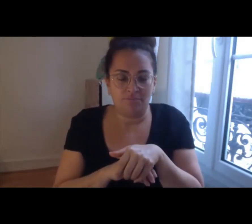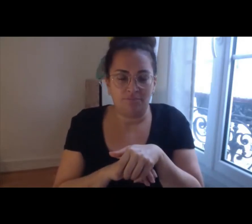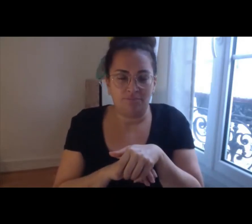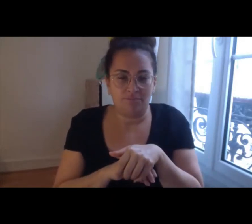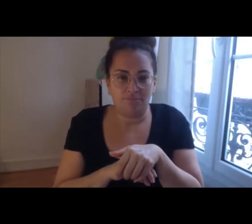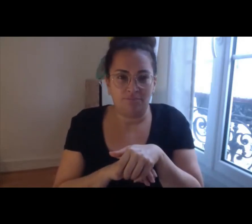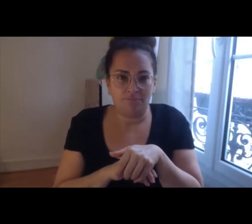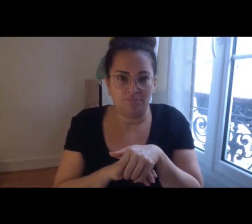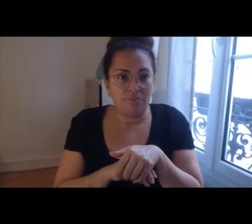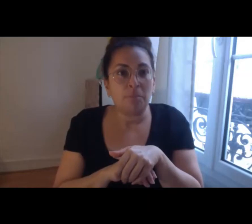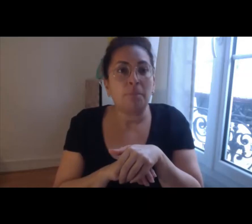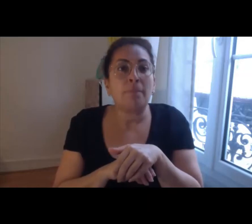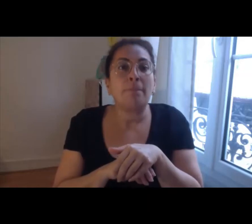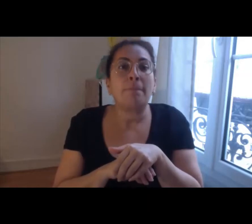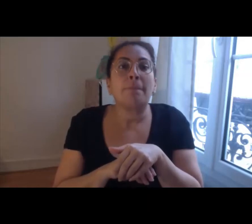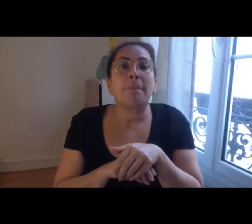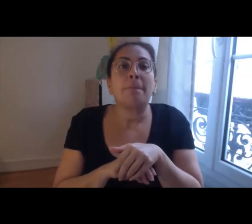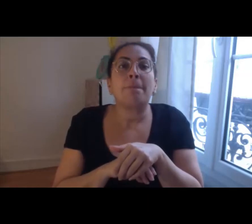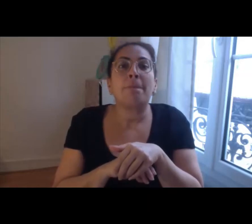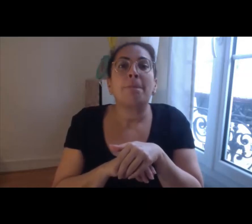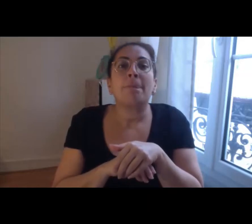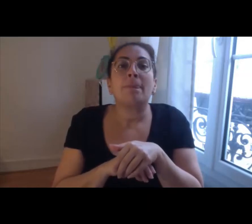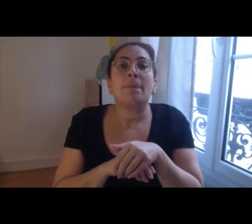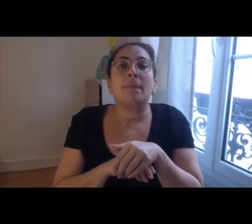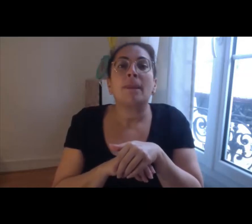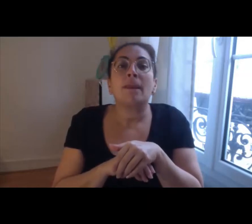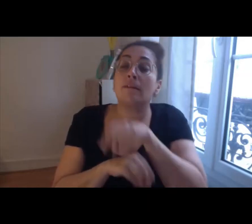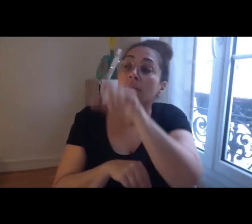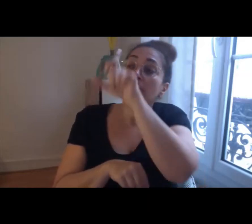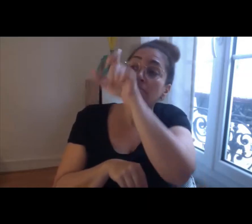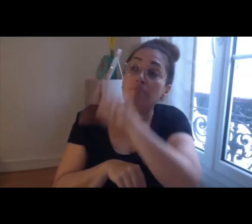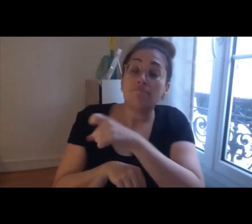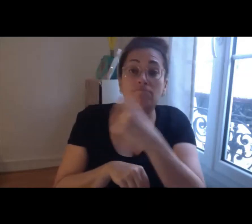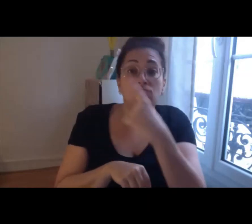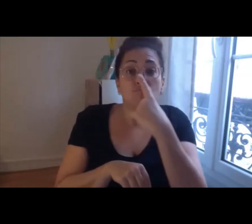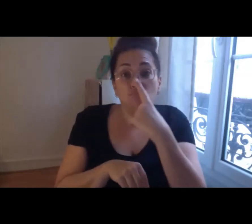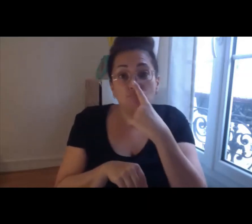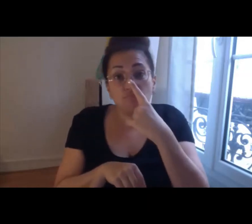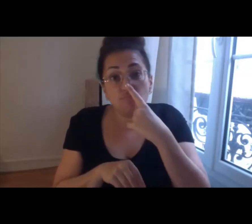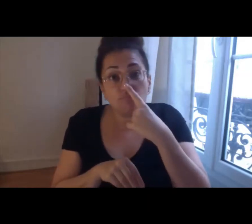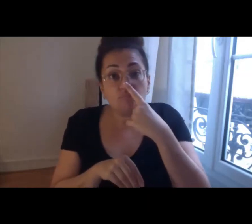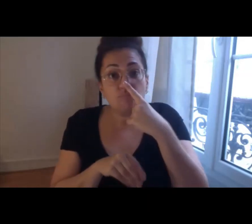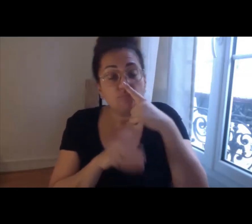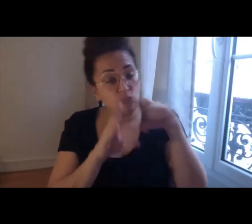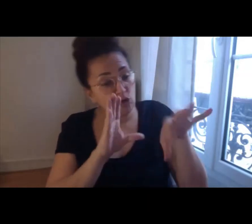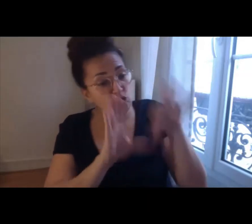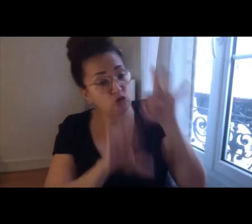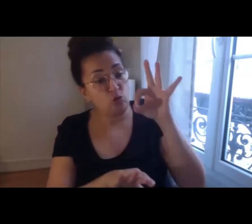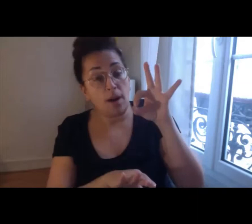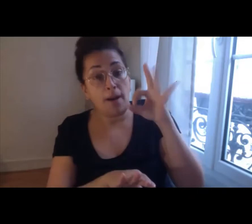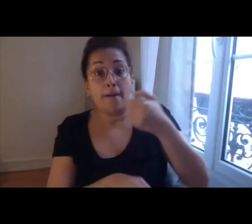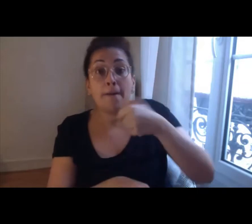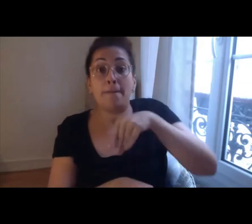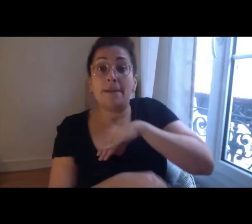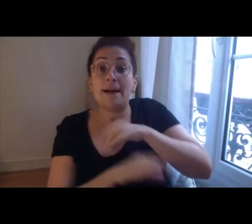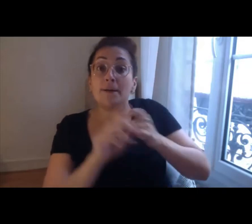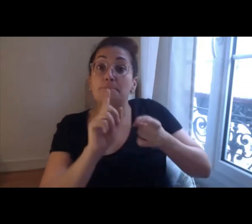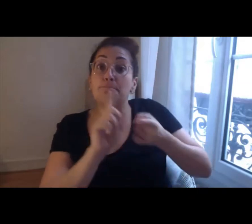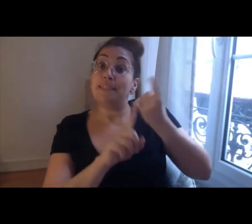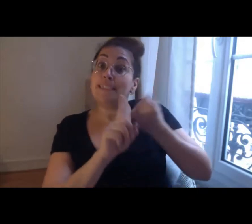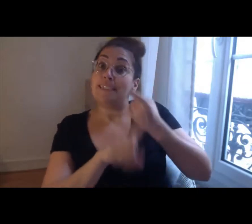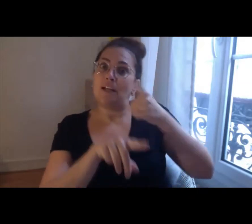spécialités en fait de recherche qui sont utilisées dans la recherche appliquée c'est des recherches